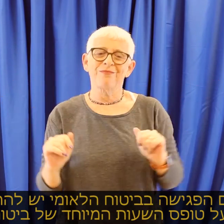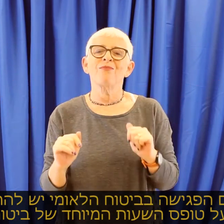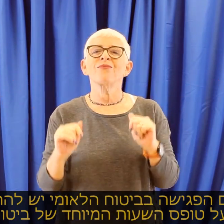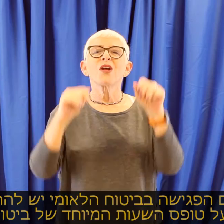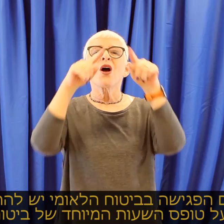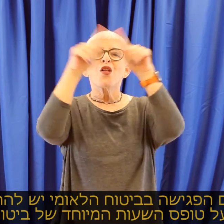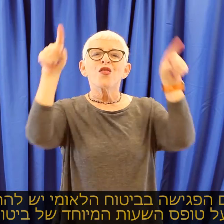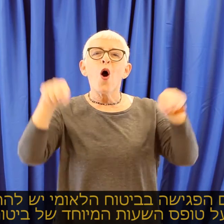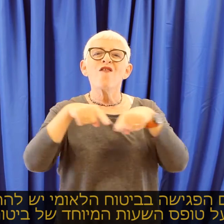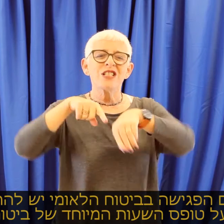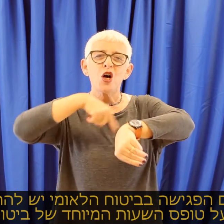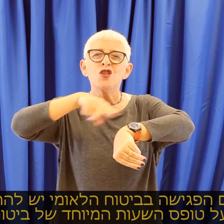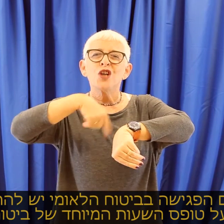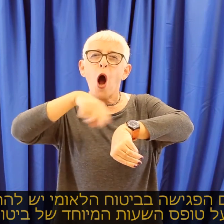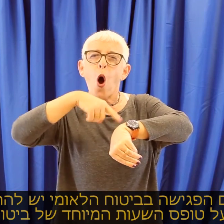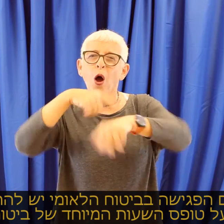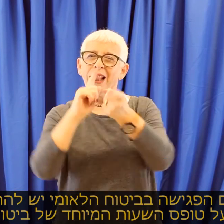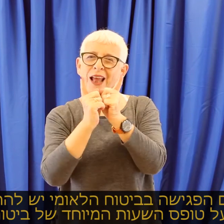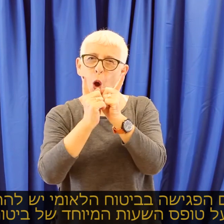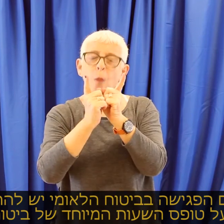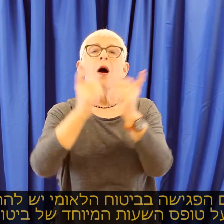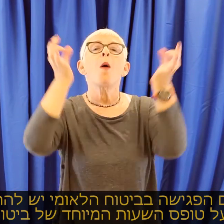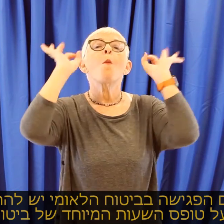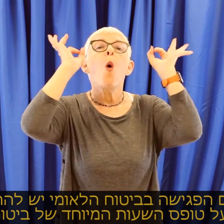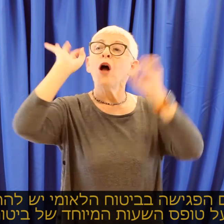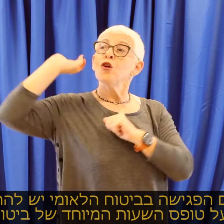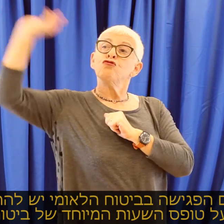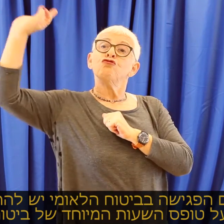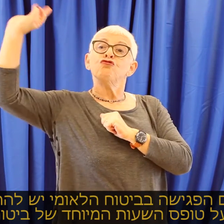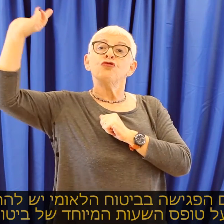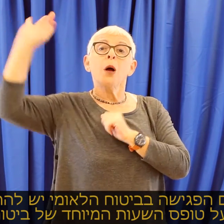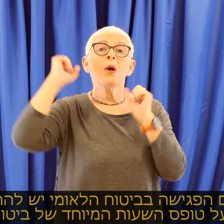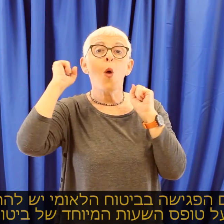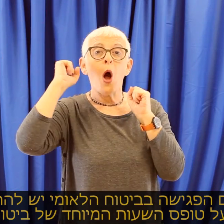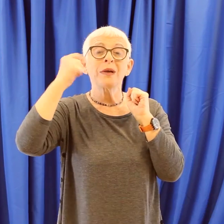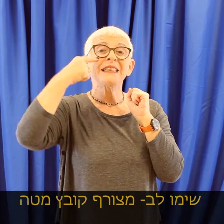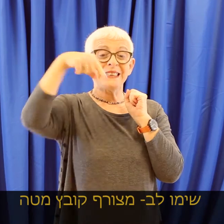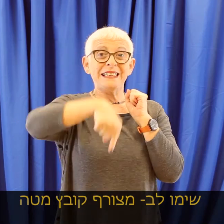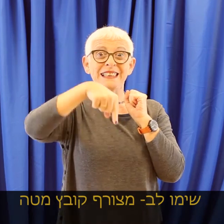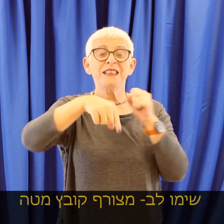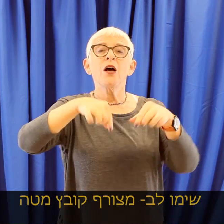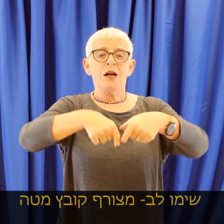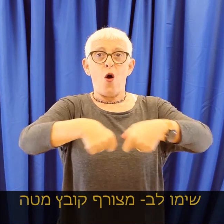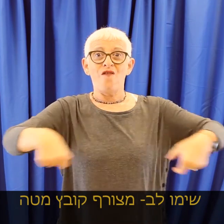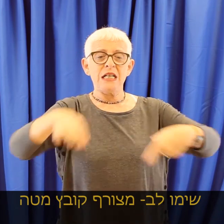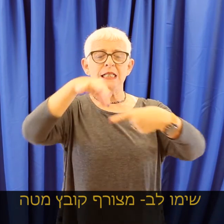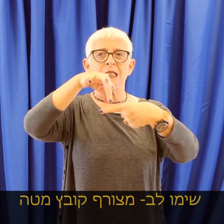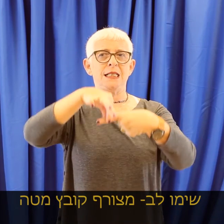הפגישה יש תופס להחתמת שעות עבור התרגום והתמלול תופס ששייך למוסד הביטוח לאומי ראו קובץ